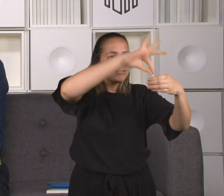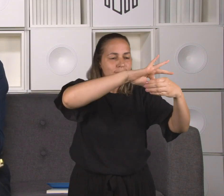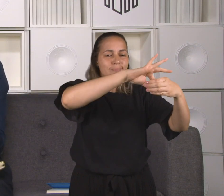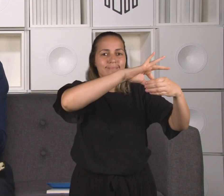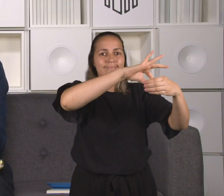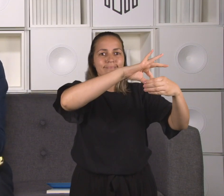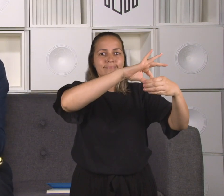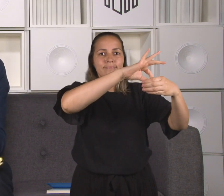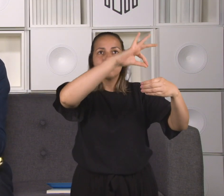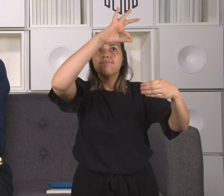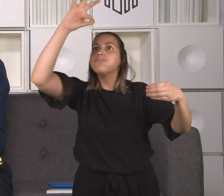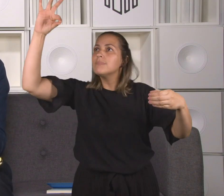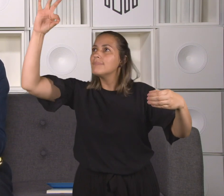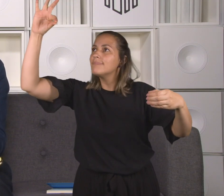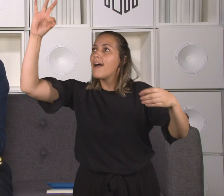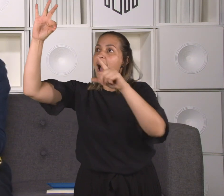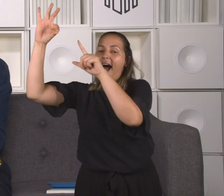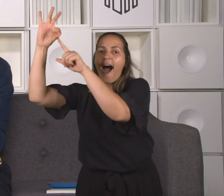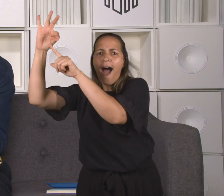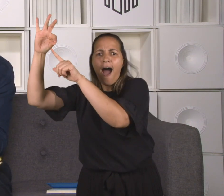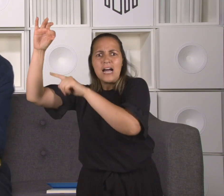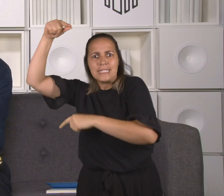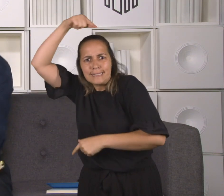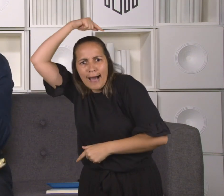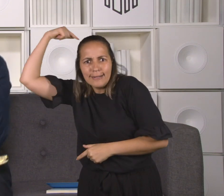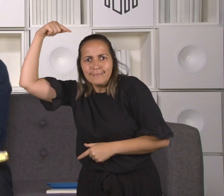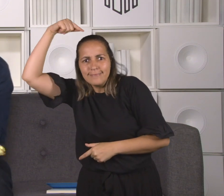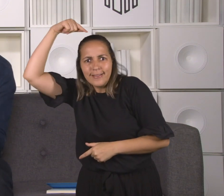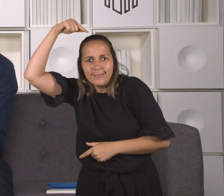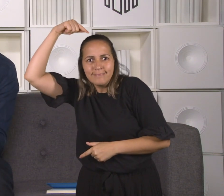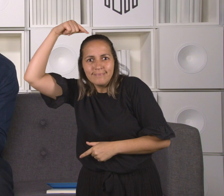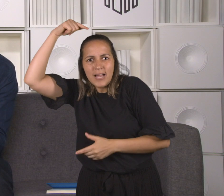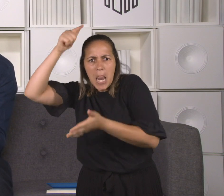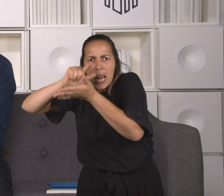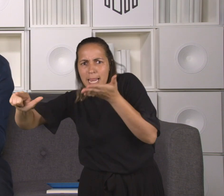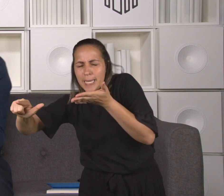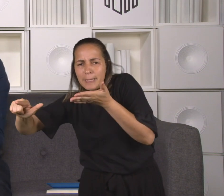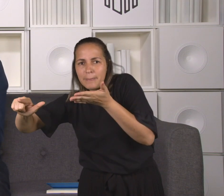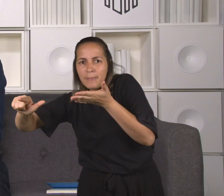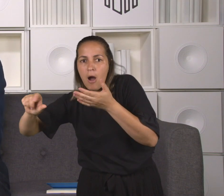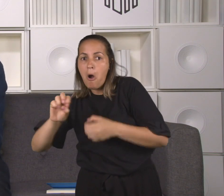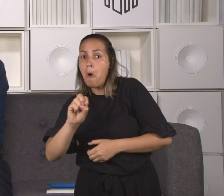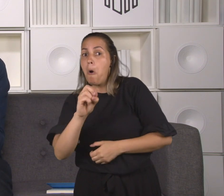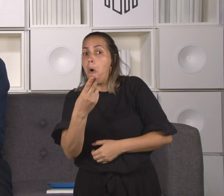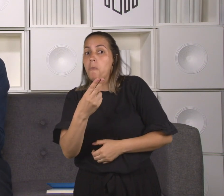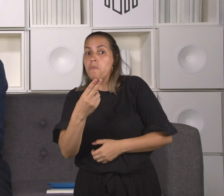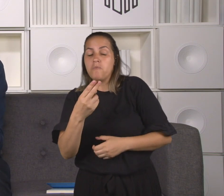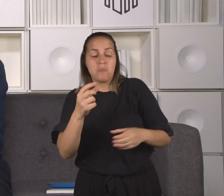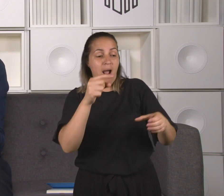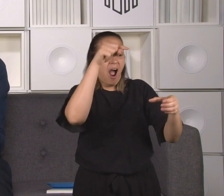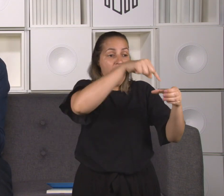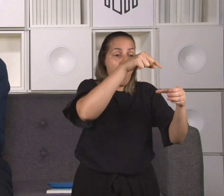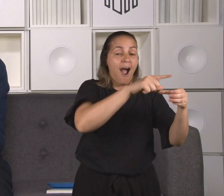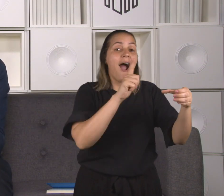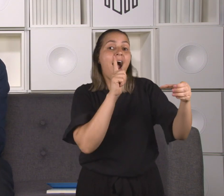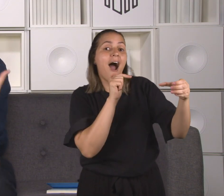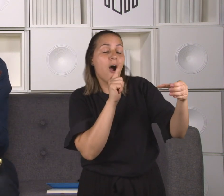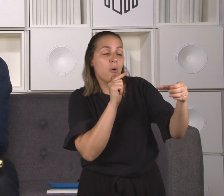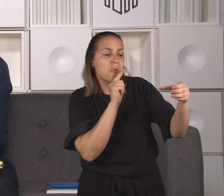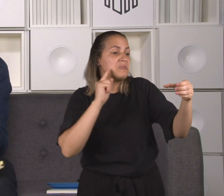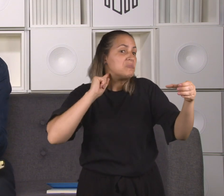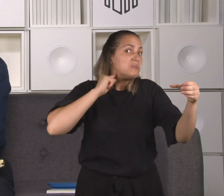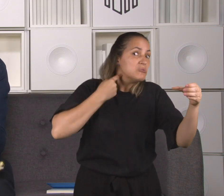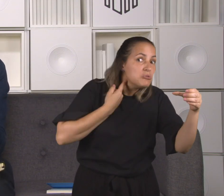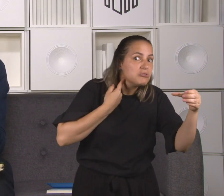ela contamina a água benta ou ela é santificada pela água benta? Bom, isso parece uma brincadeira ou uma